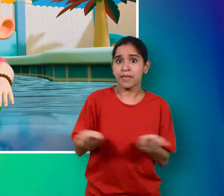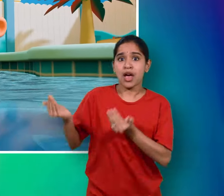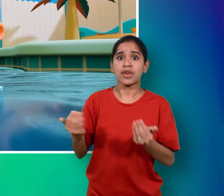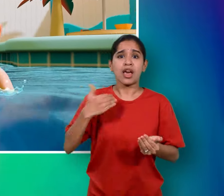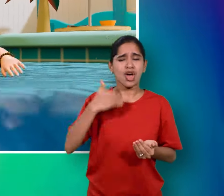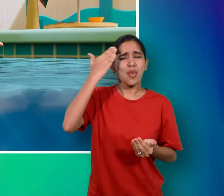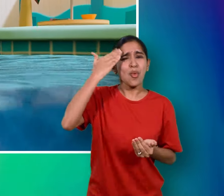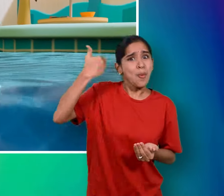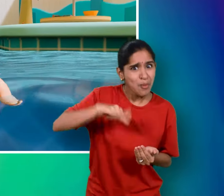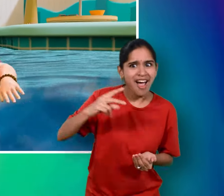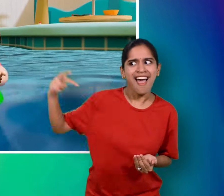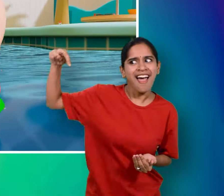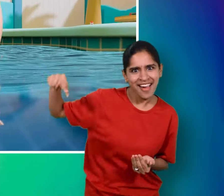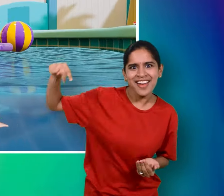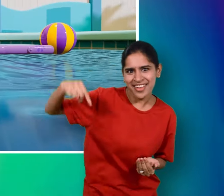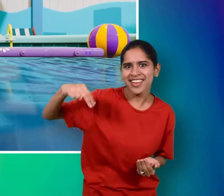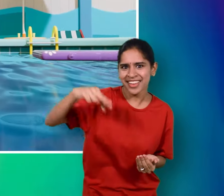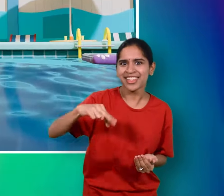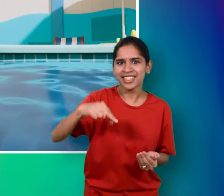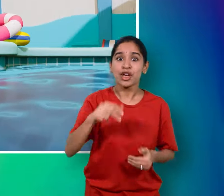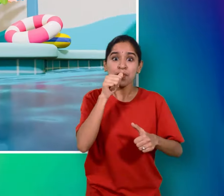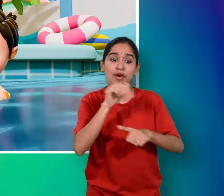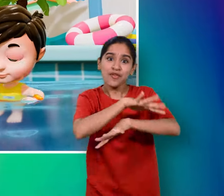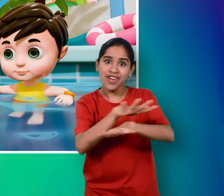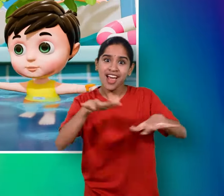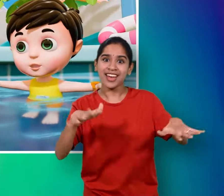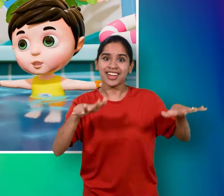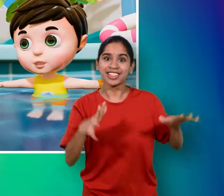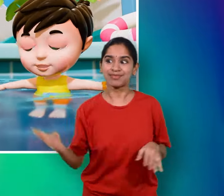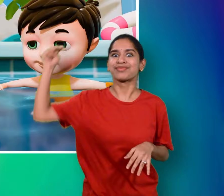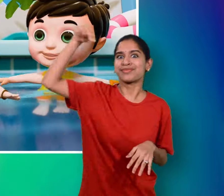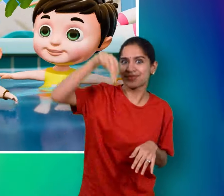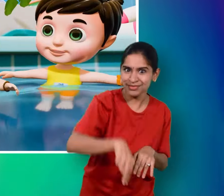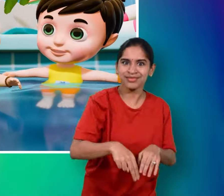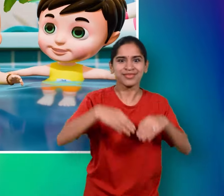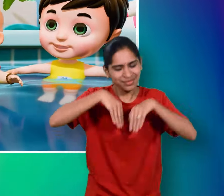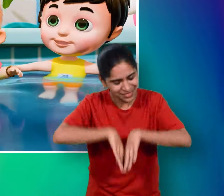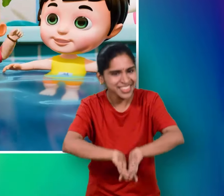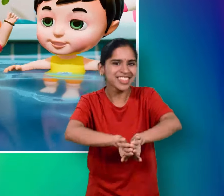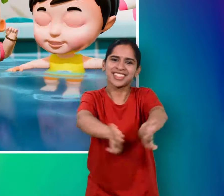मेरा बेबी मेरा आएगा पानी में फिर पानी में फिर जाएगा